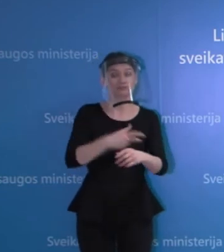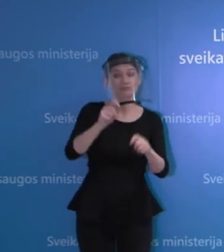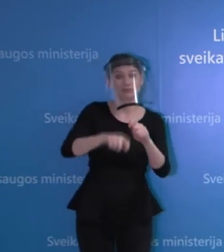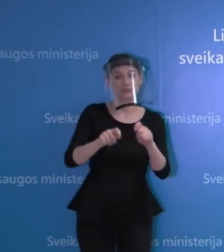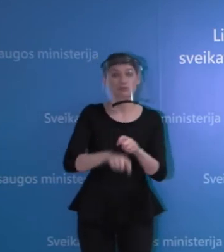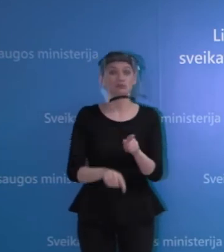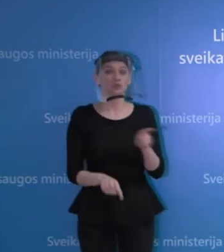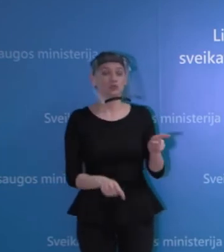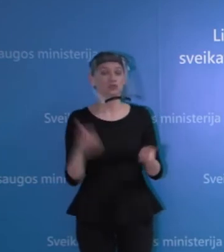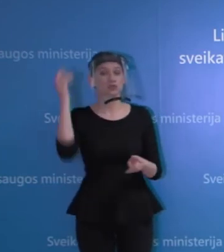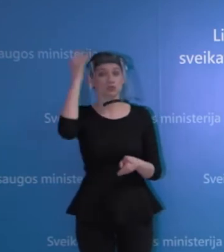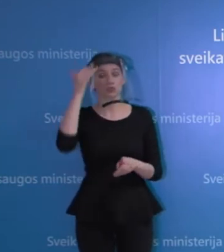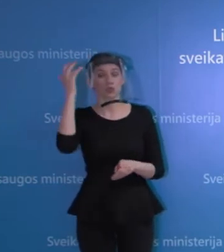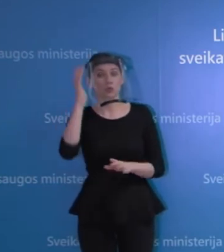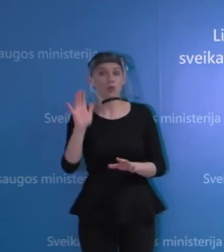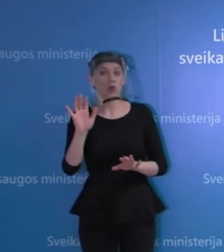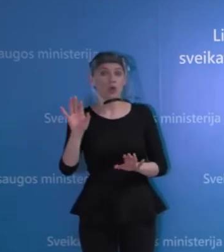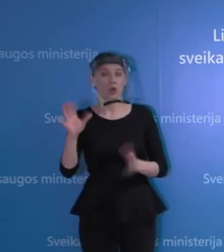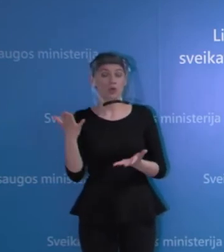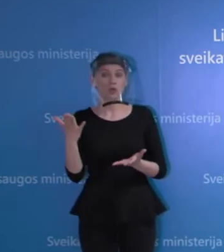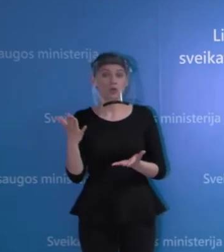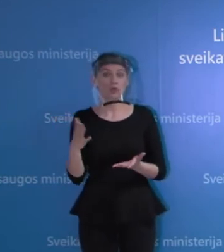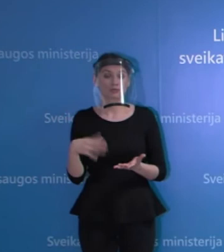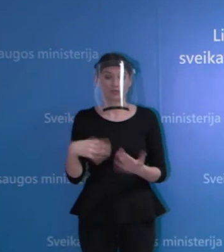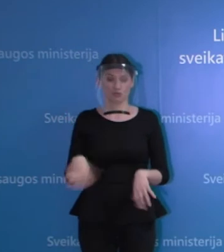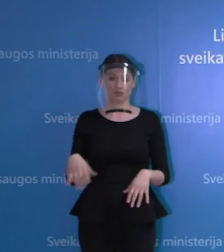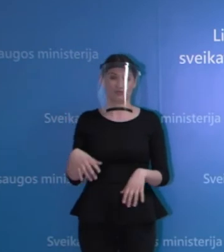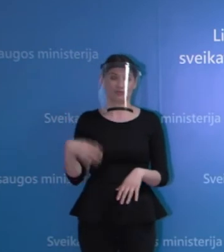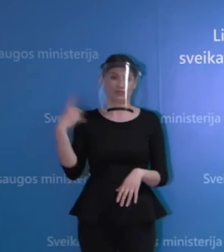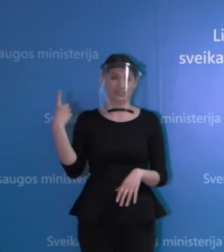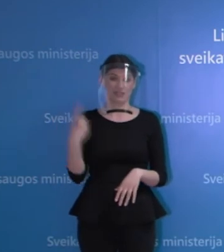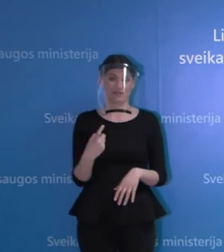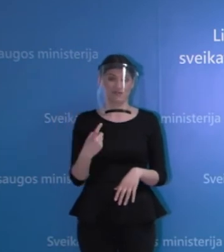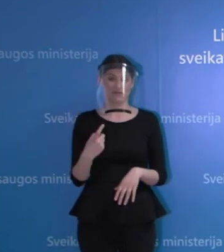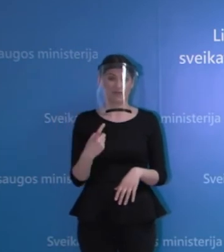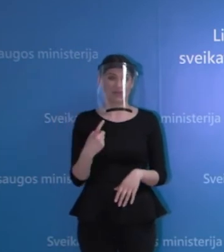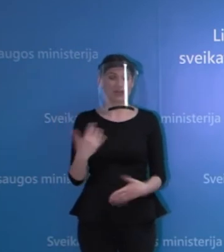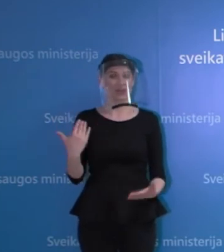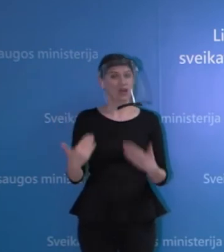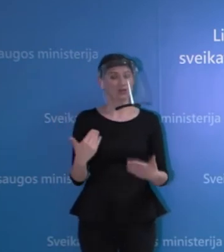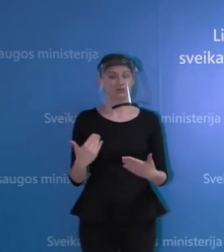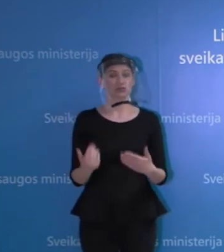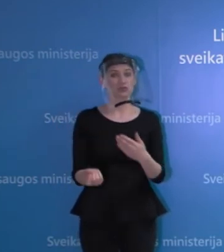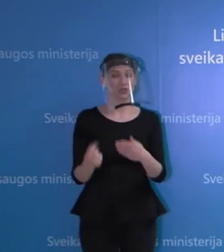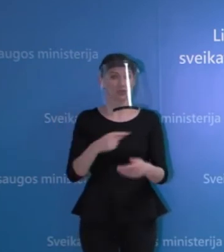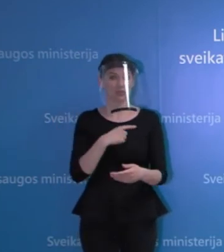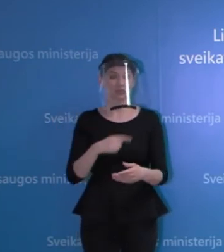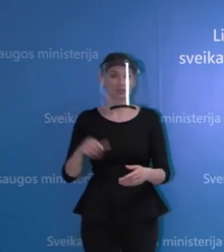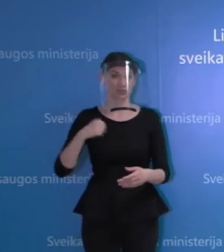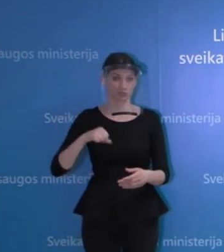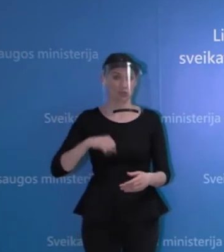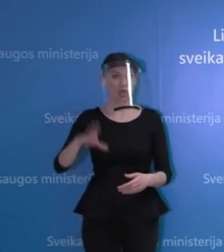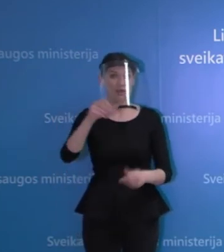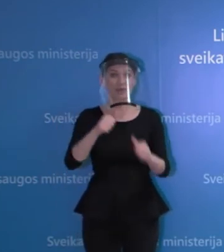jūs dabar, kaip yra, matydamas praėjus tam laikui, tam pradinėm inkubaciniui periodui, ar išlaikytas